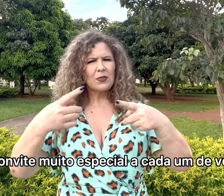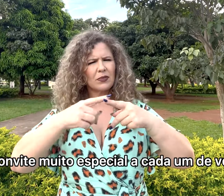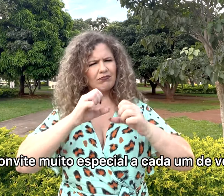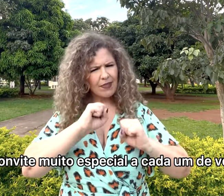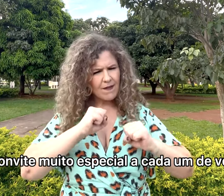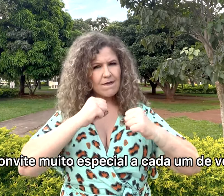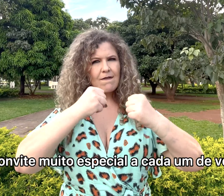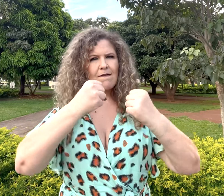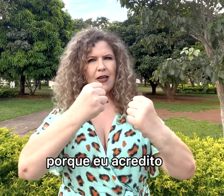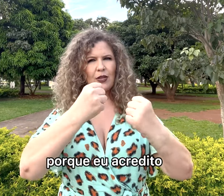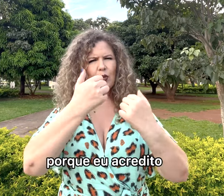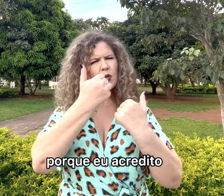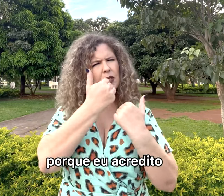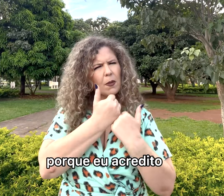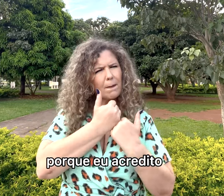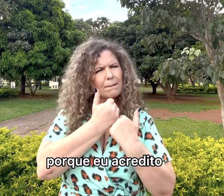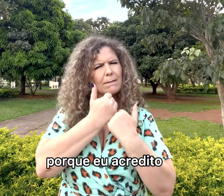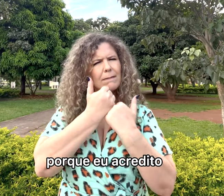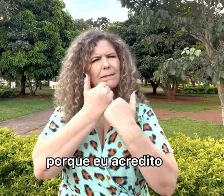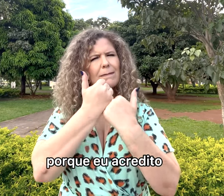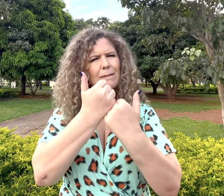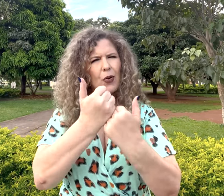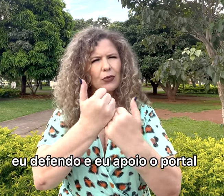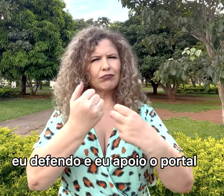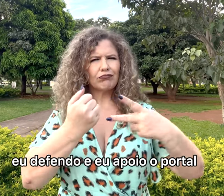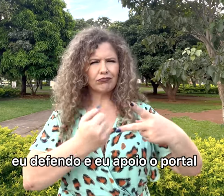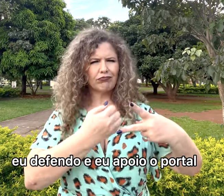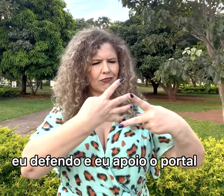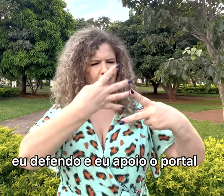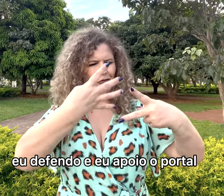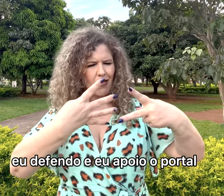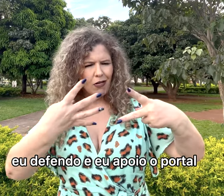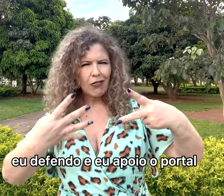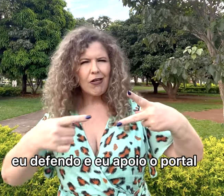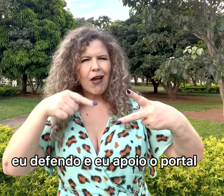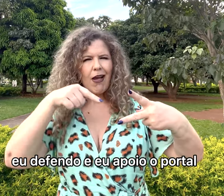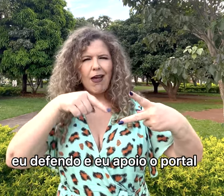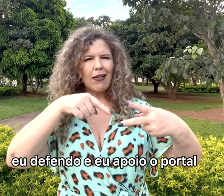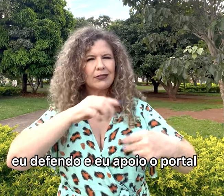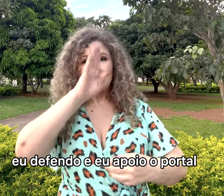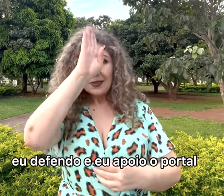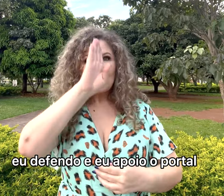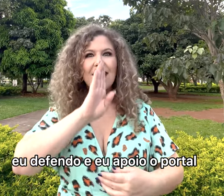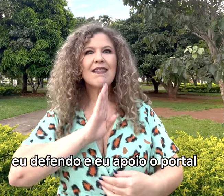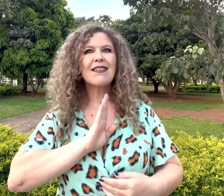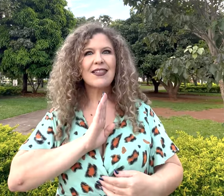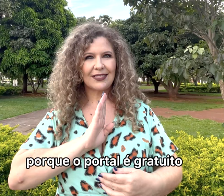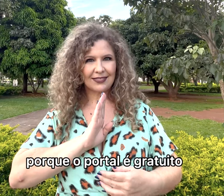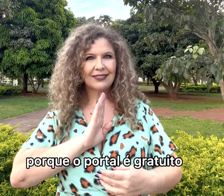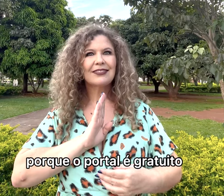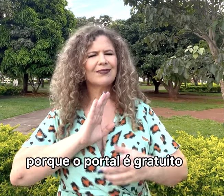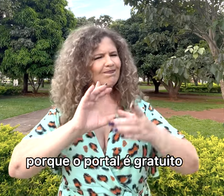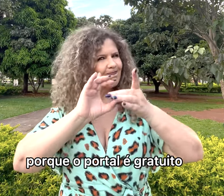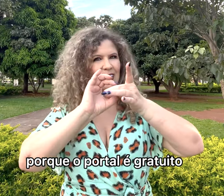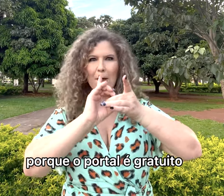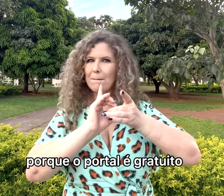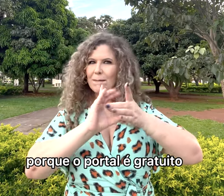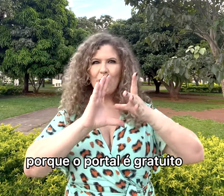de vocês, porque eu acredito, eu defendo e eu apoio o portal, porque o portal é gratuito,